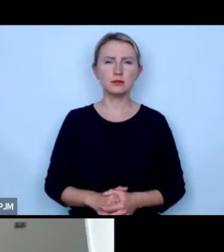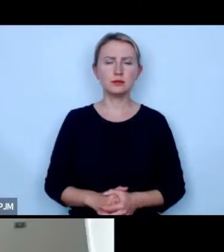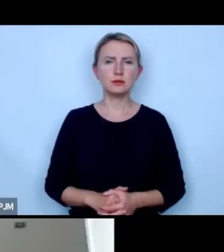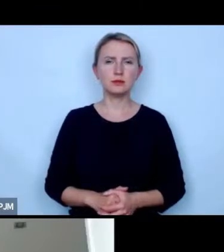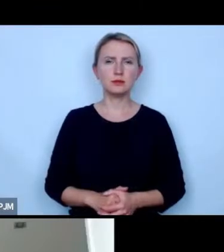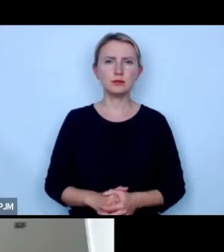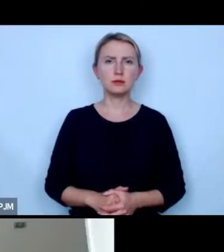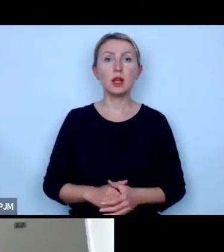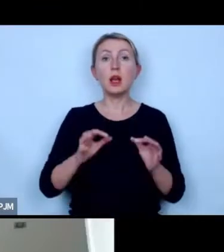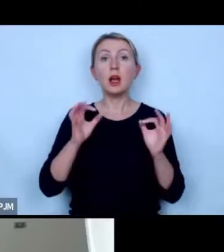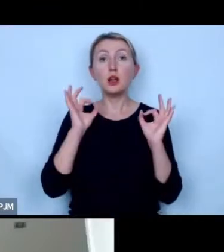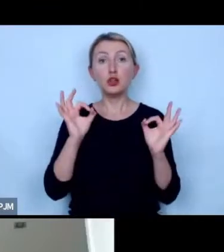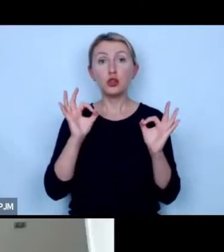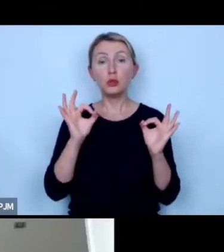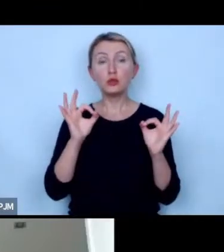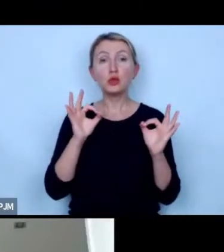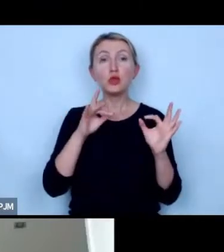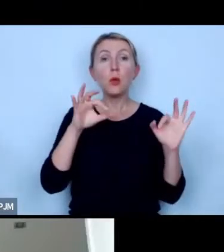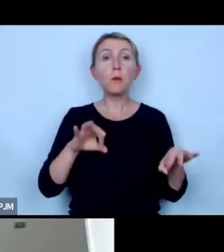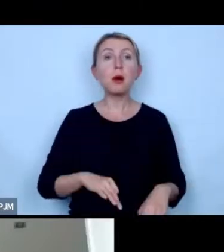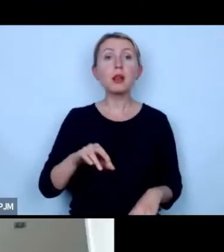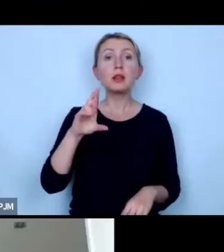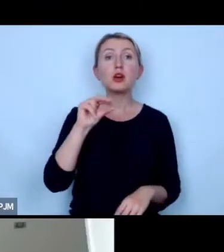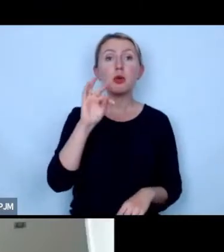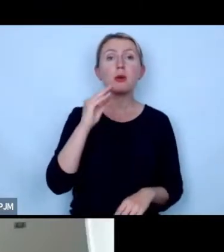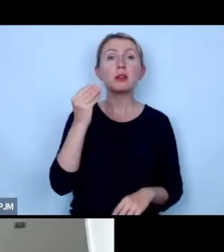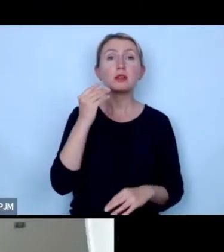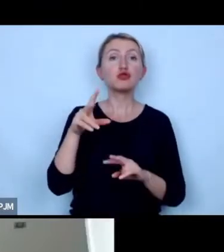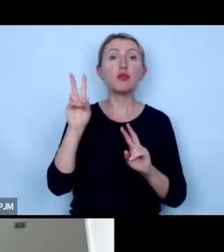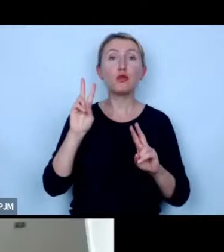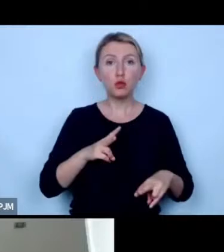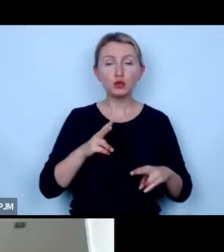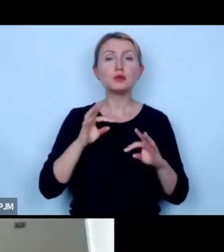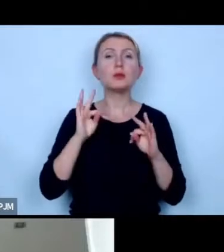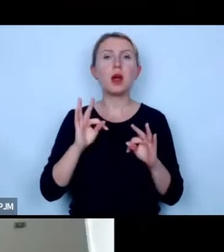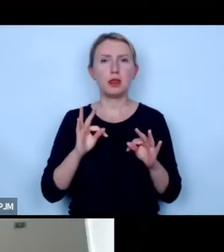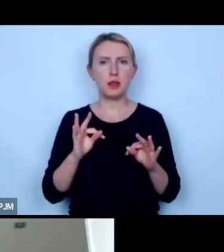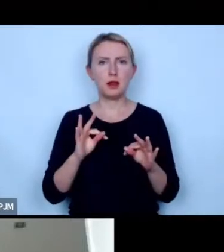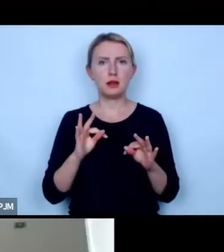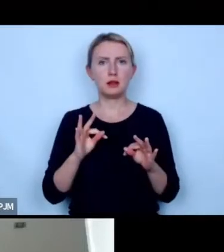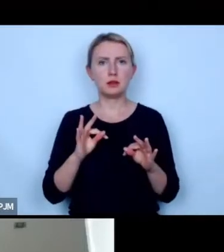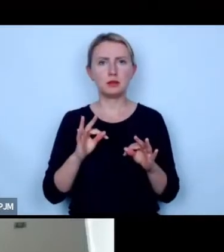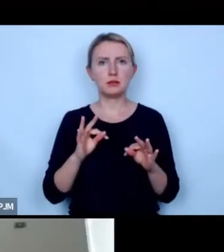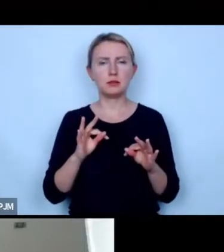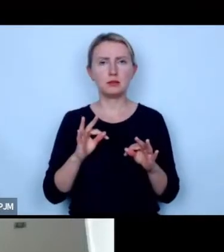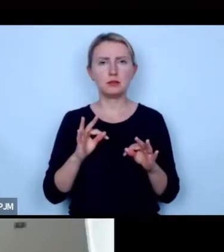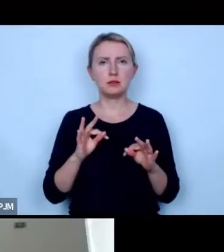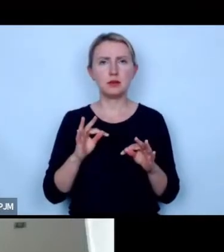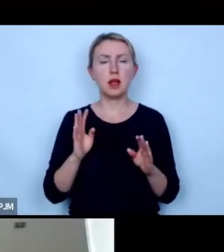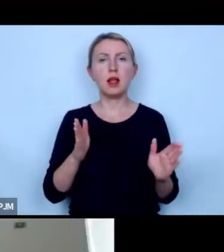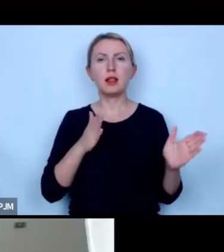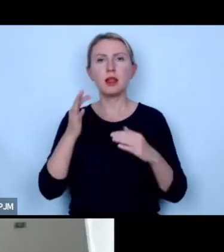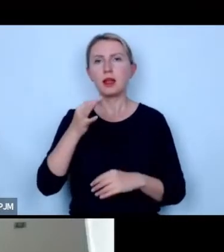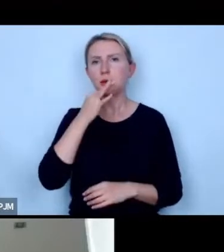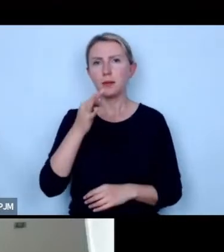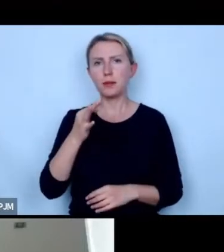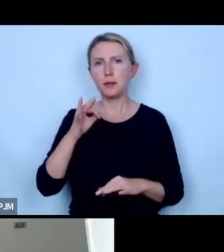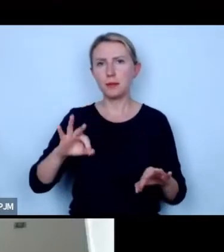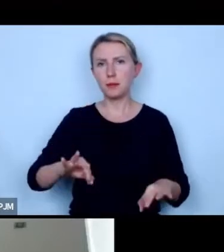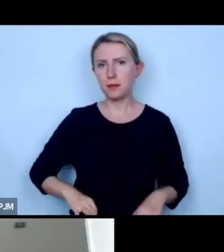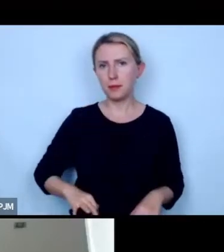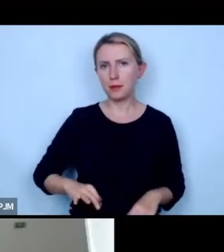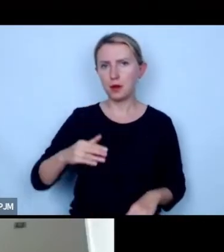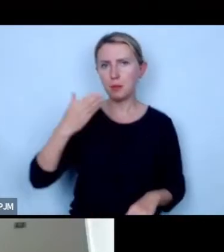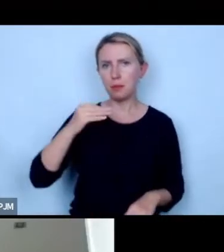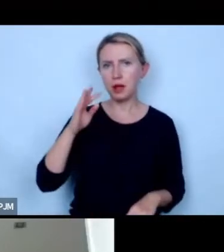dobrze to najwyżej do pana Roberta jeszcze wrócimy teraz pokieruję moje następne pytanie do pana